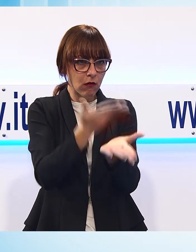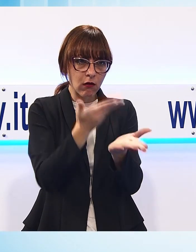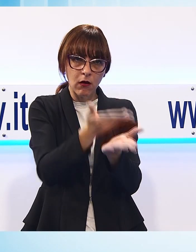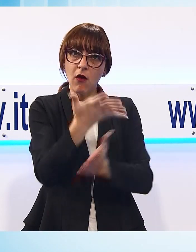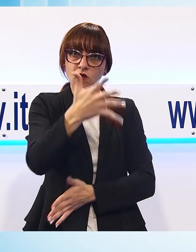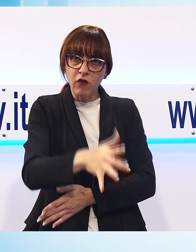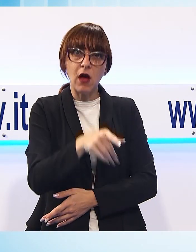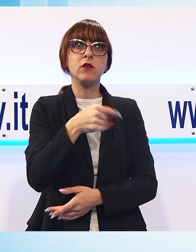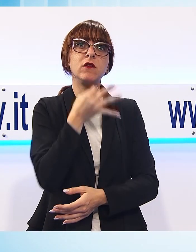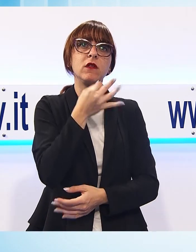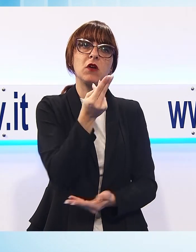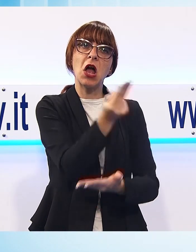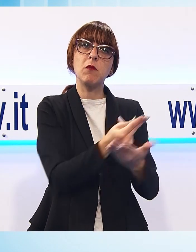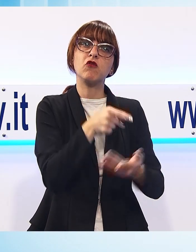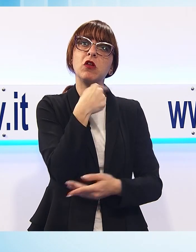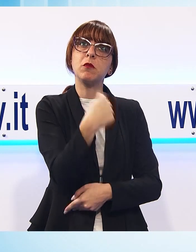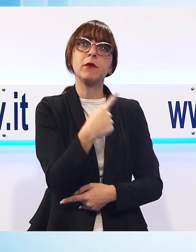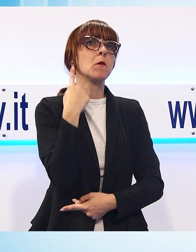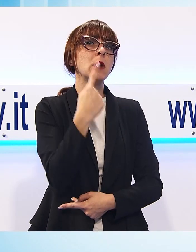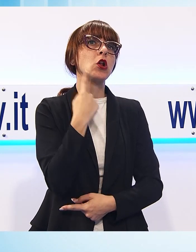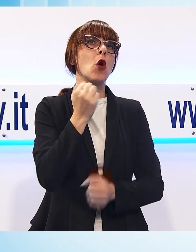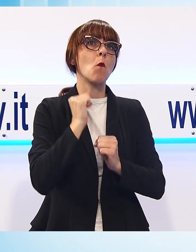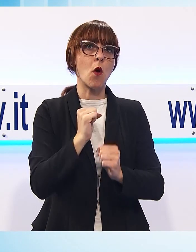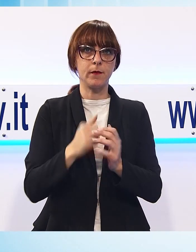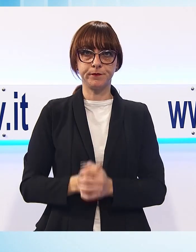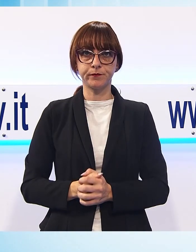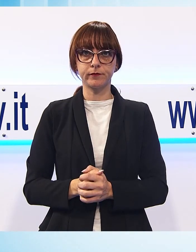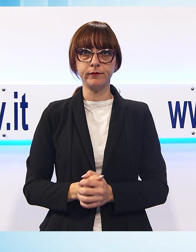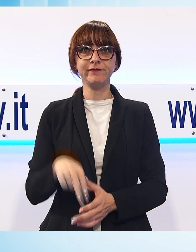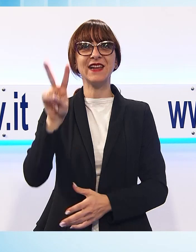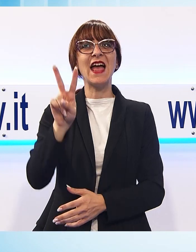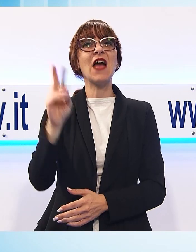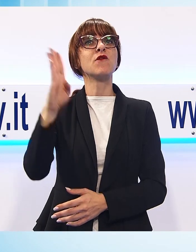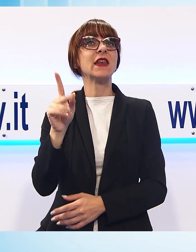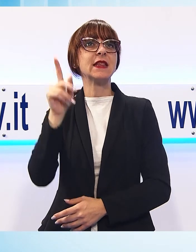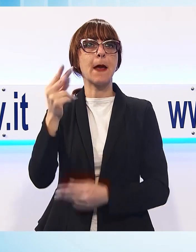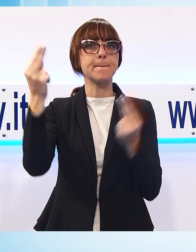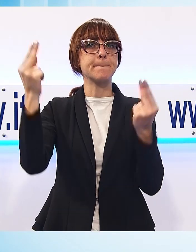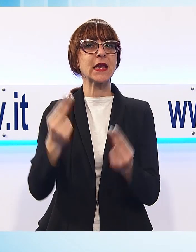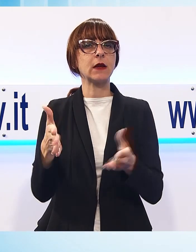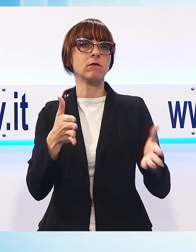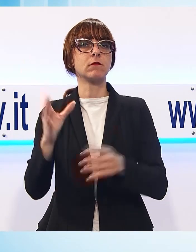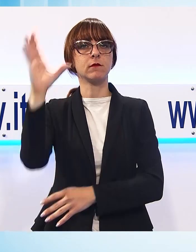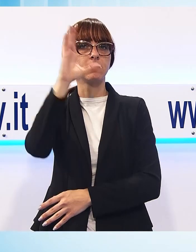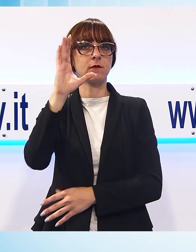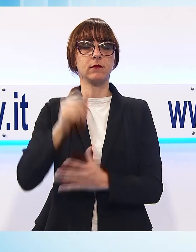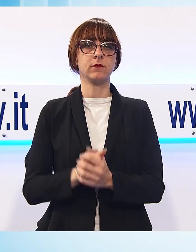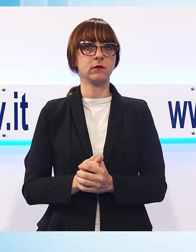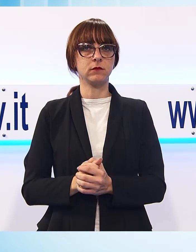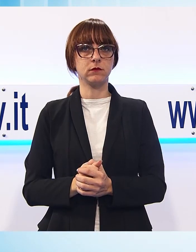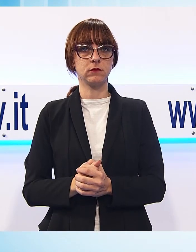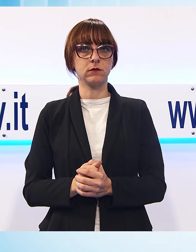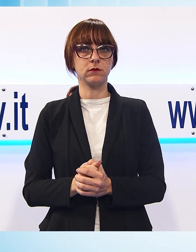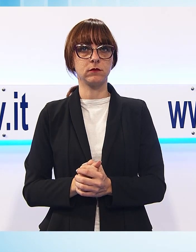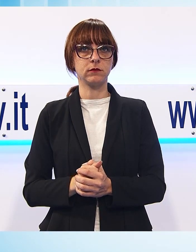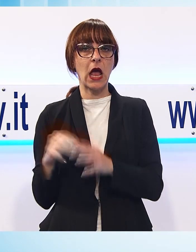Cambiamo argomento, ci spostiamo in Versilia per un primo bilancio della stagione turistica. Si parla non soltanto